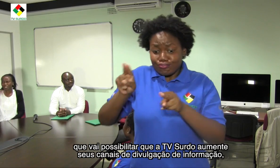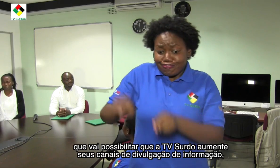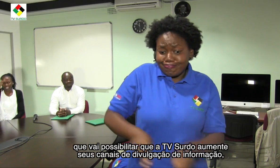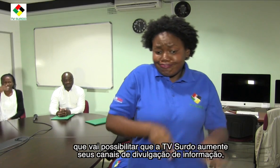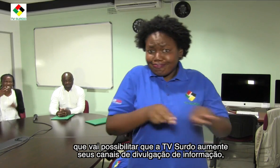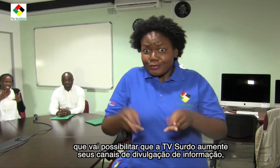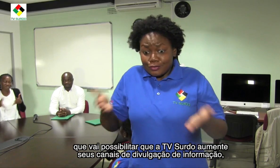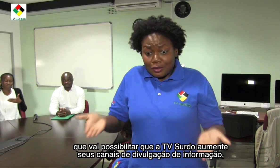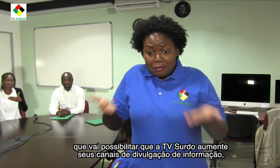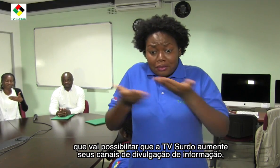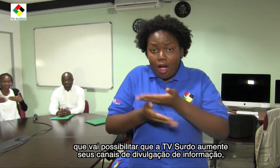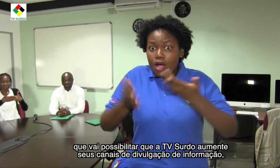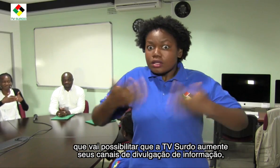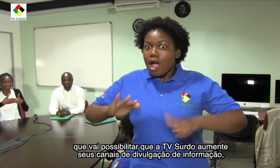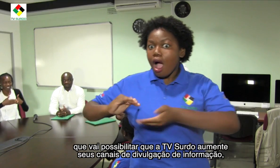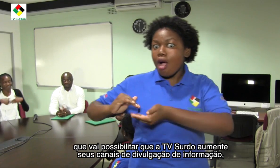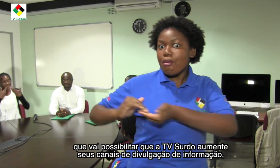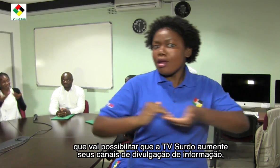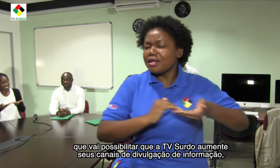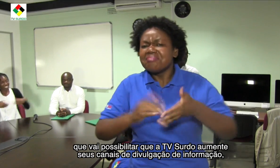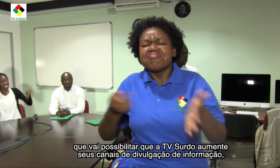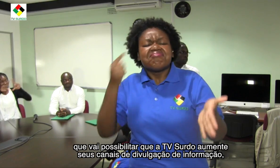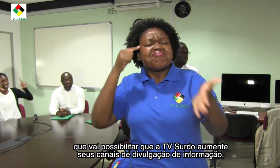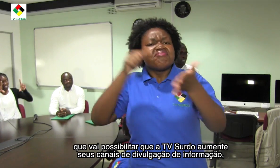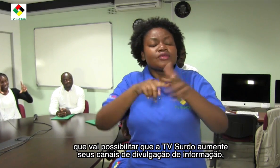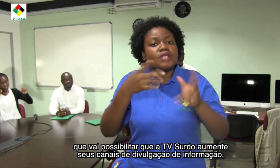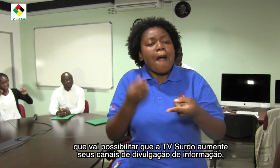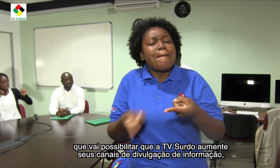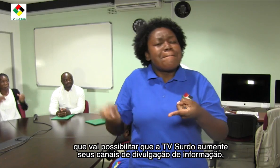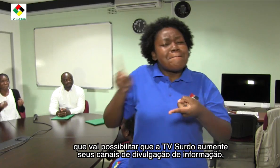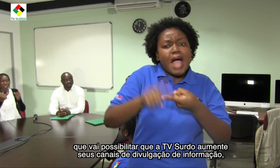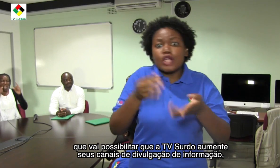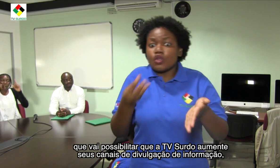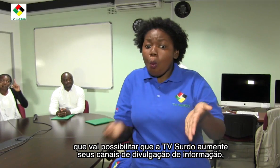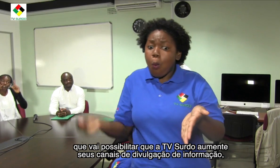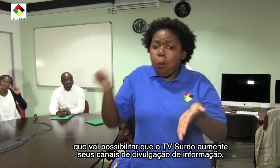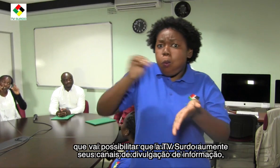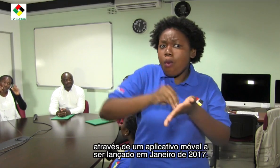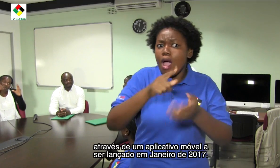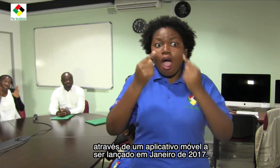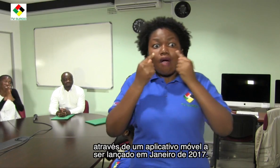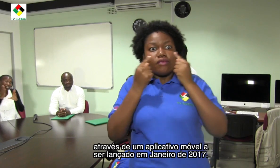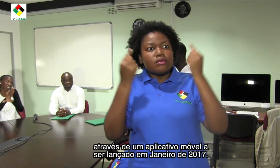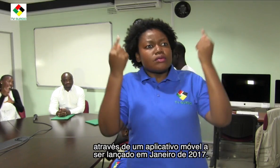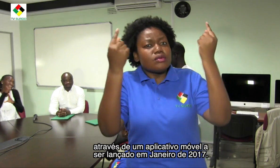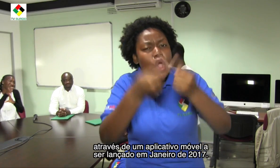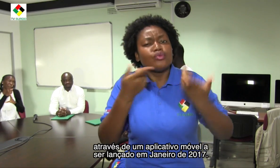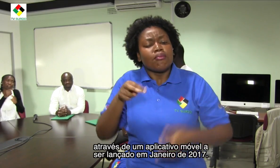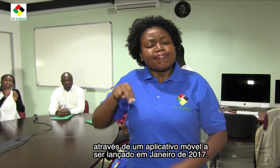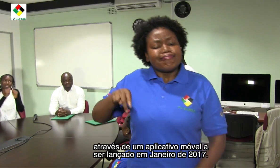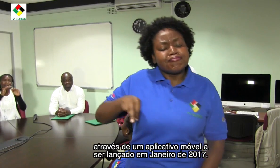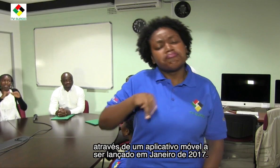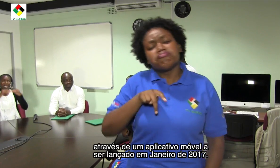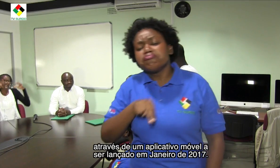possibilitar que a TV Surdo aumente seus canais de divulgação de informação através